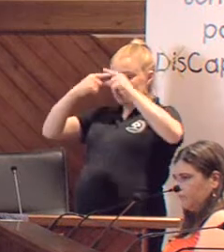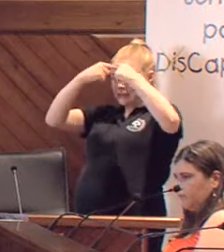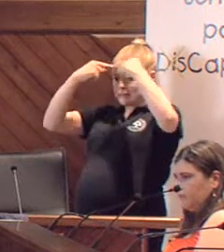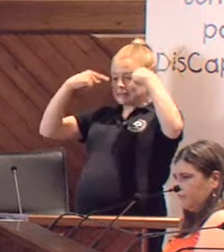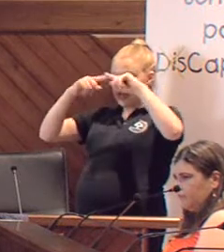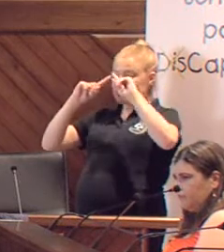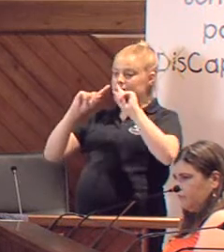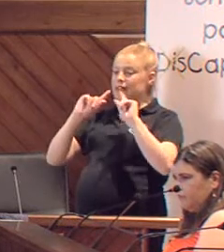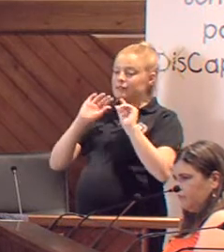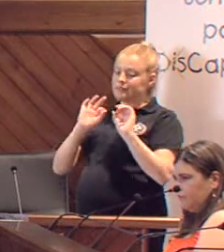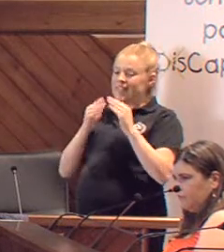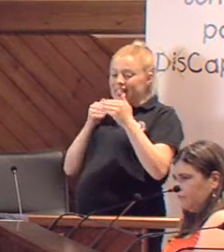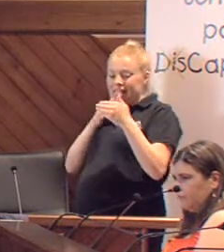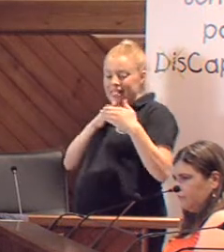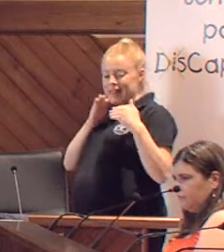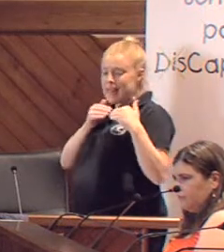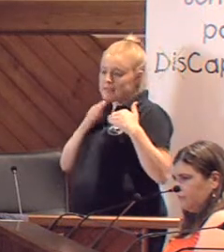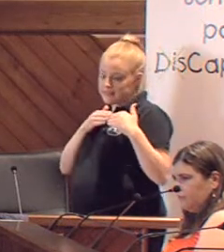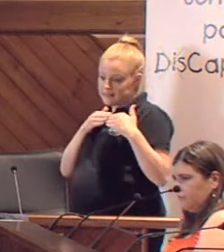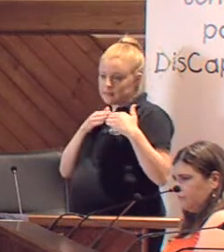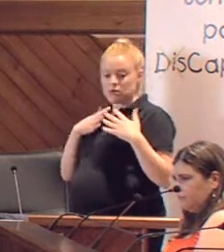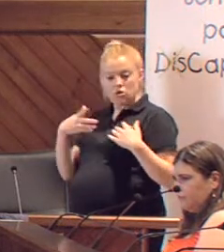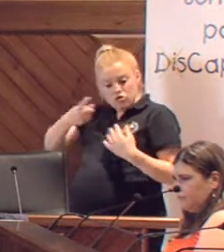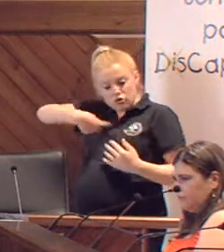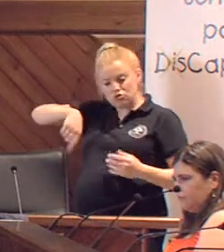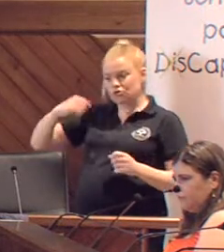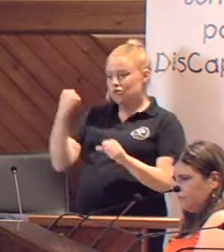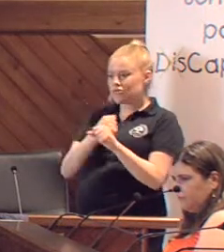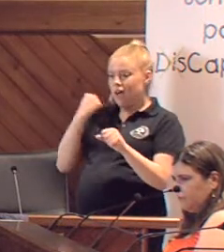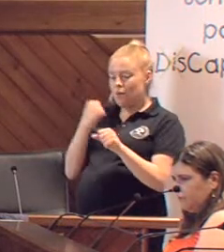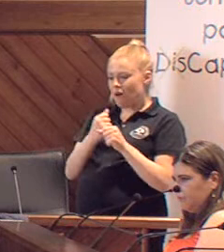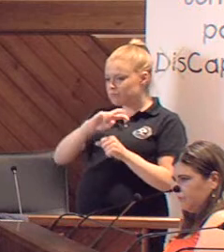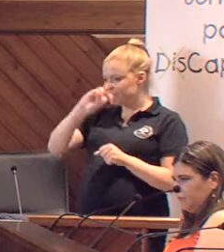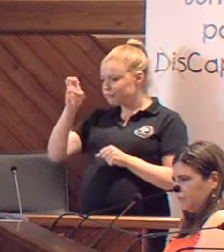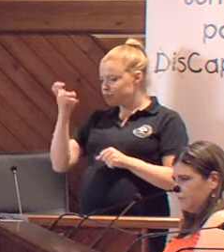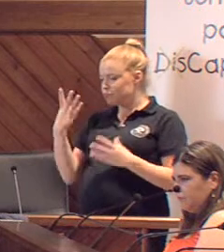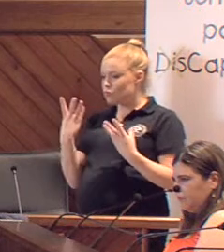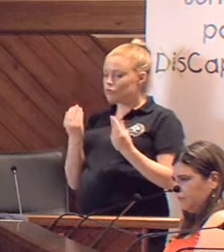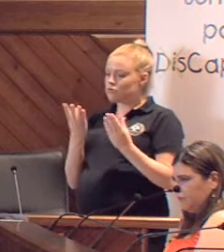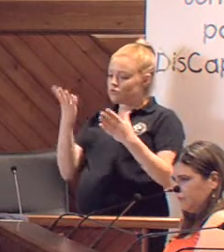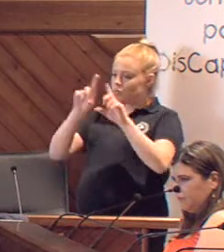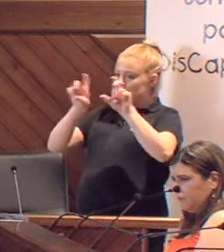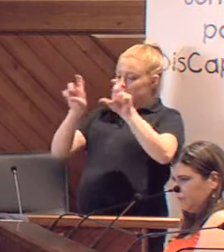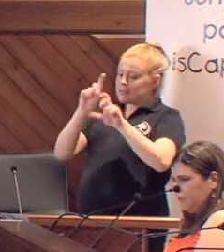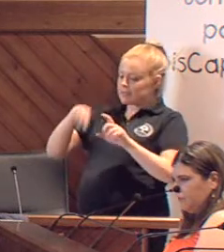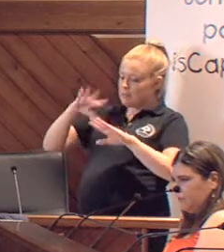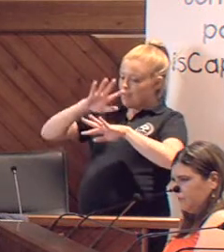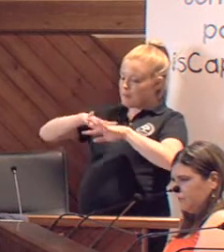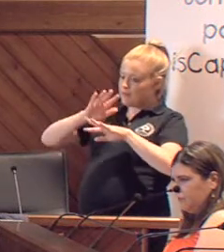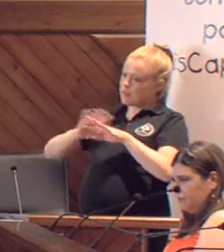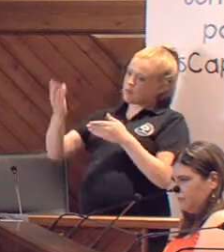límites, podemos desempeñar muchos puestos de trabajo, dentro de cualquier empresa y de la administración.